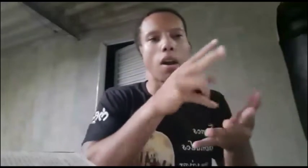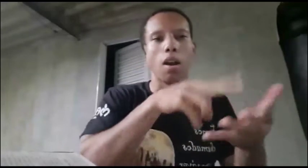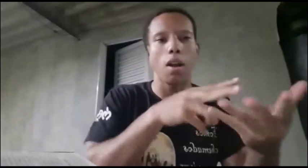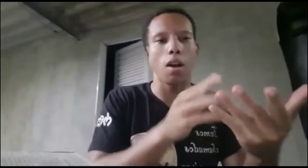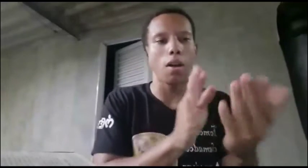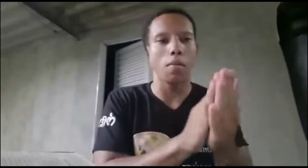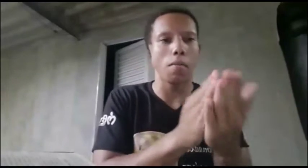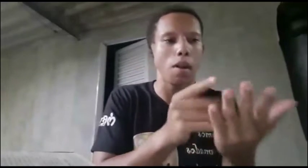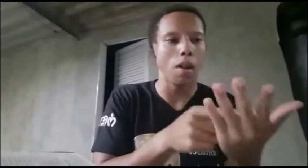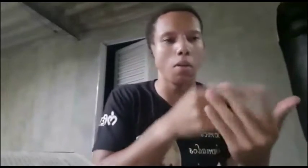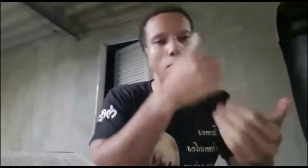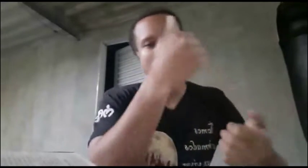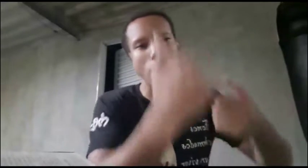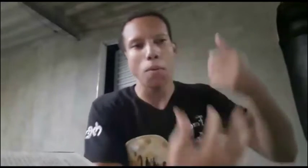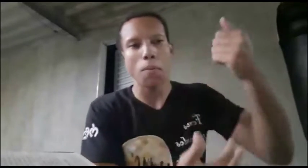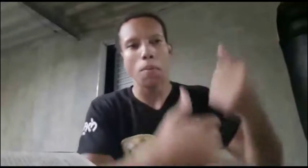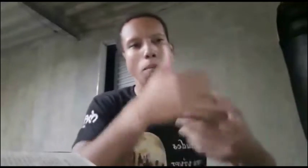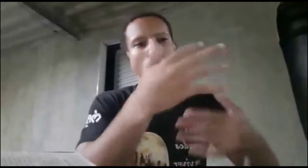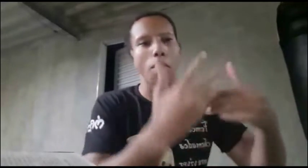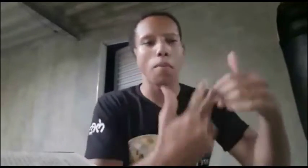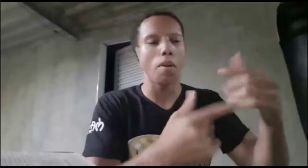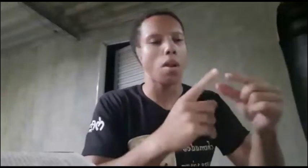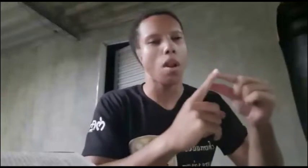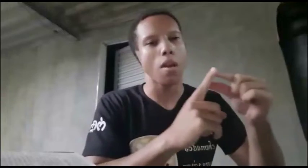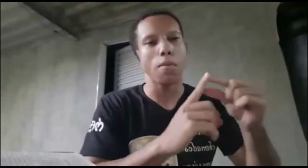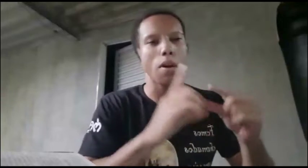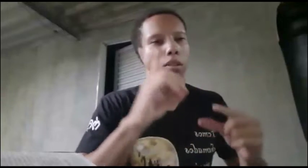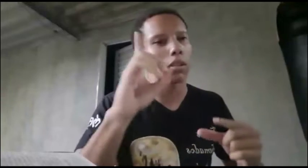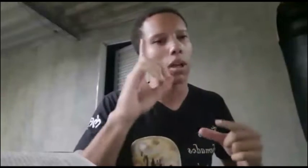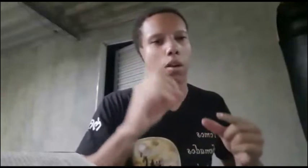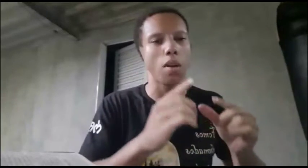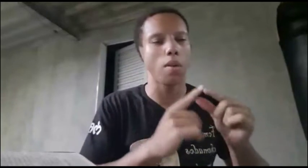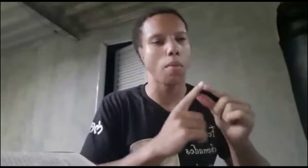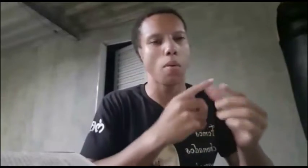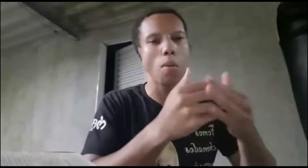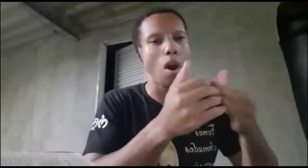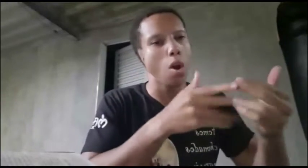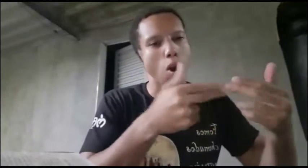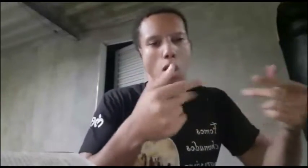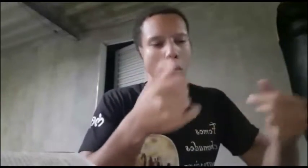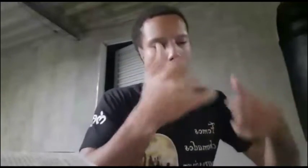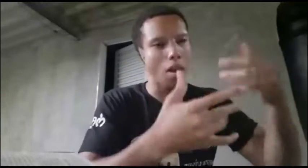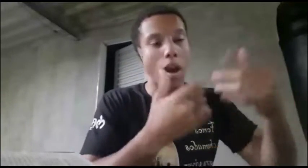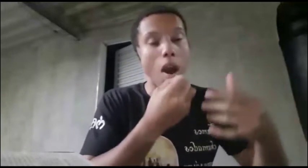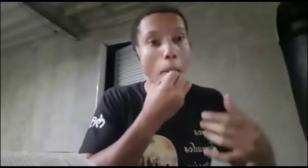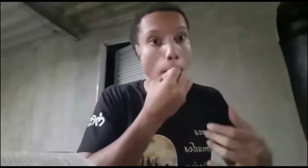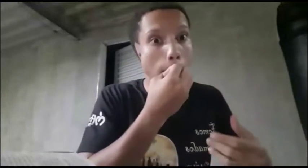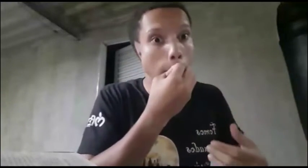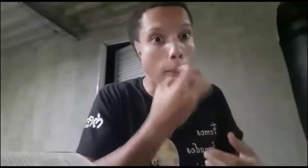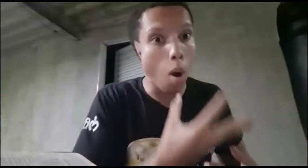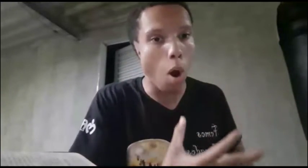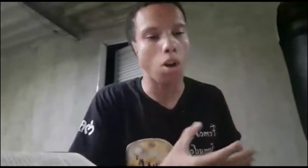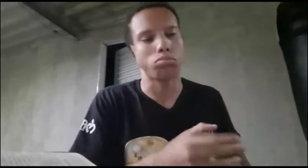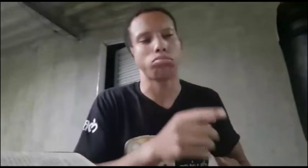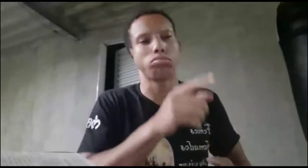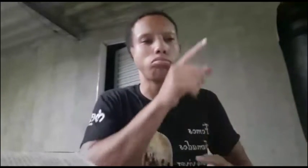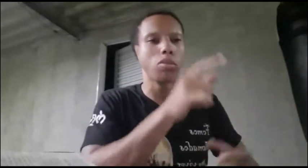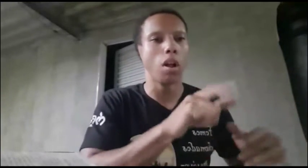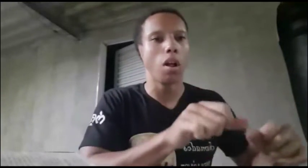sua verdade, nos deu da sua palavra, a palavra de Deus, o que era bom. Converteu as